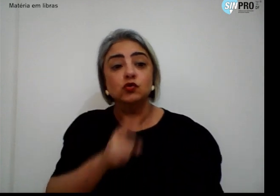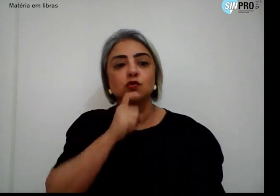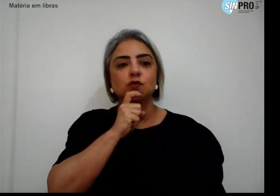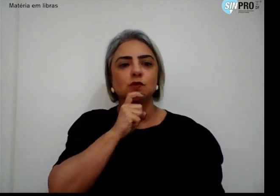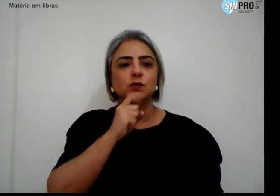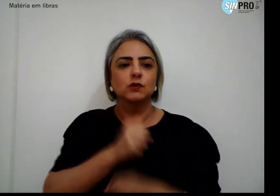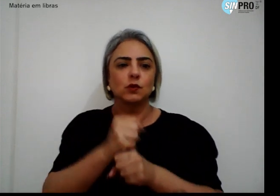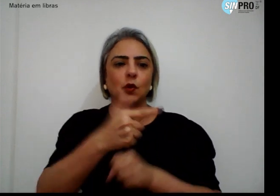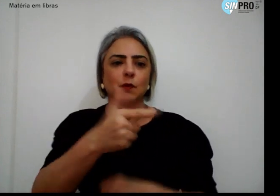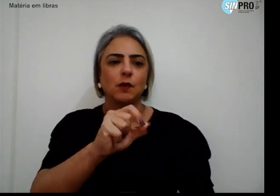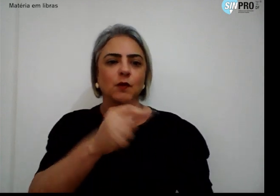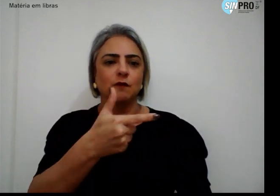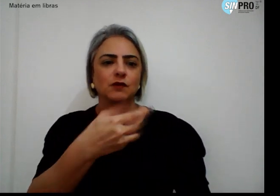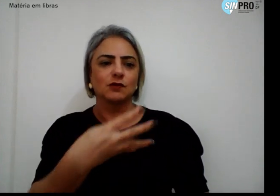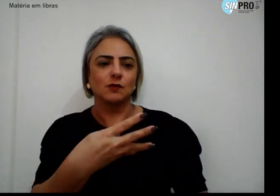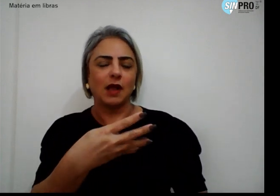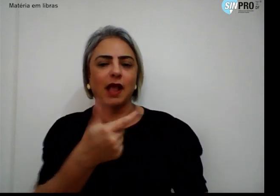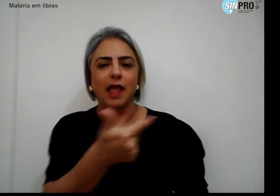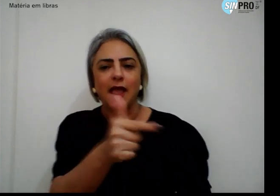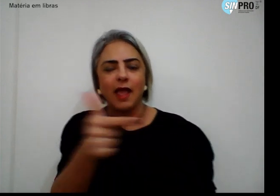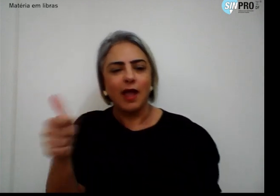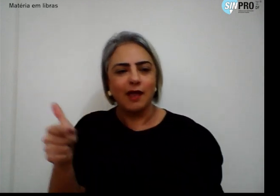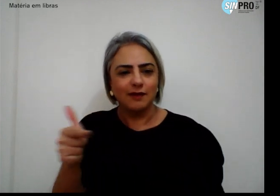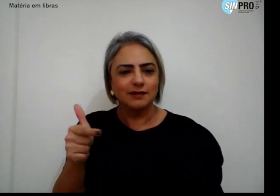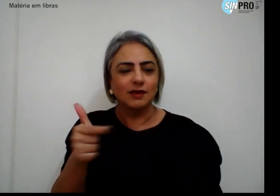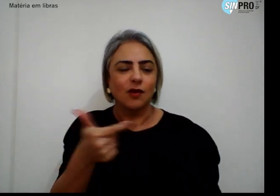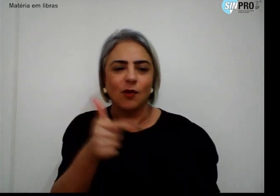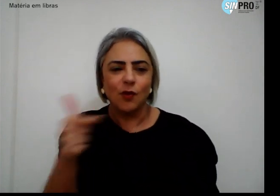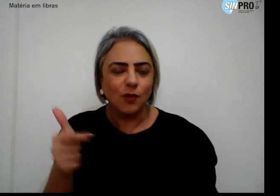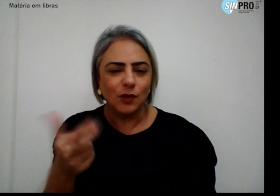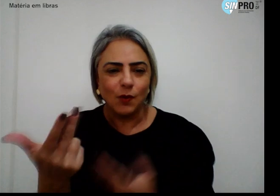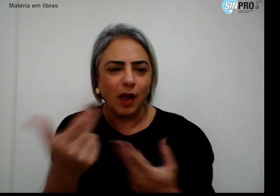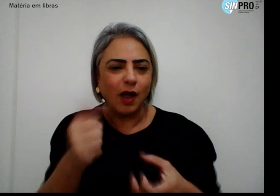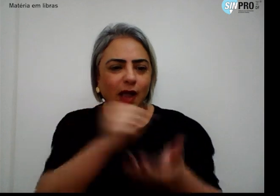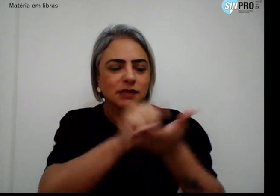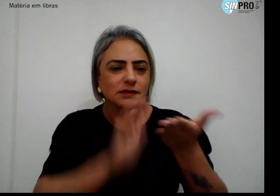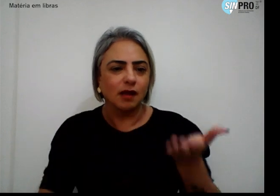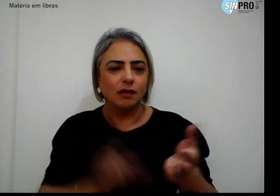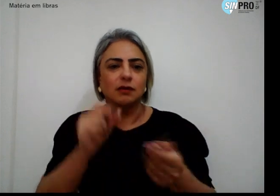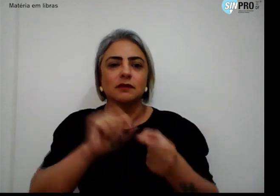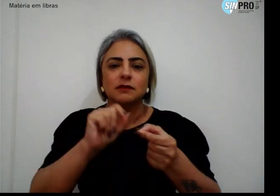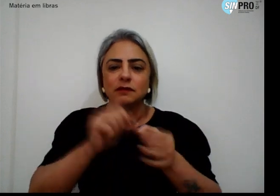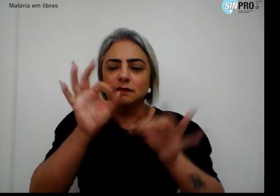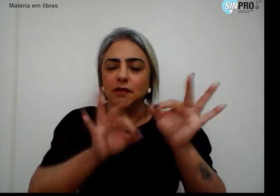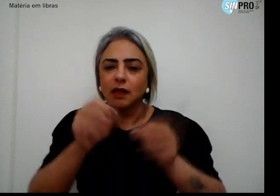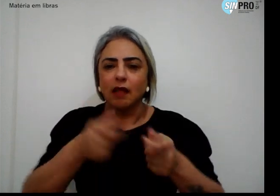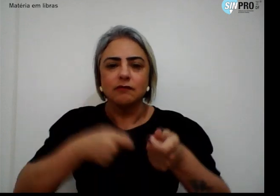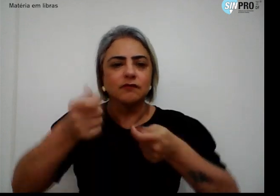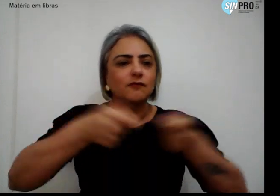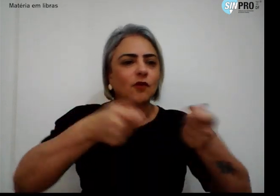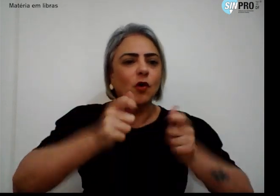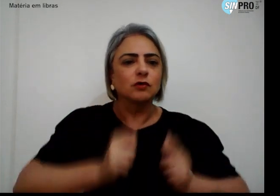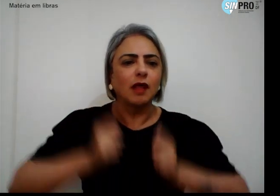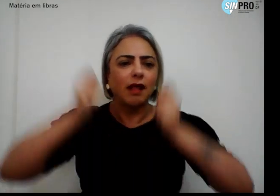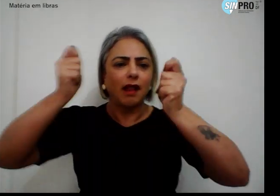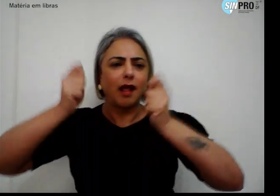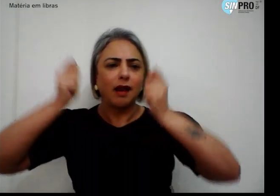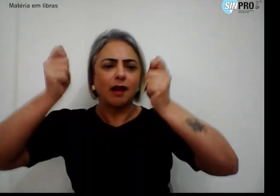Essas e várias outras ações, como a elaboração de folder e cartaz, fazem